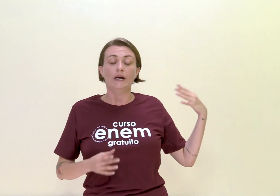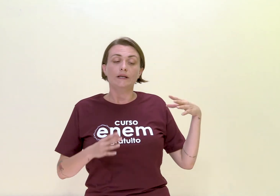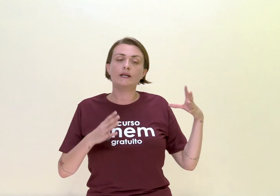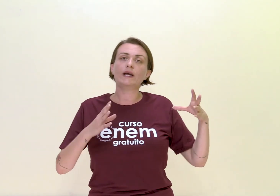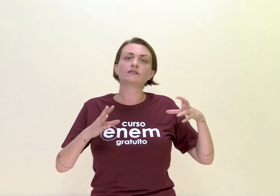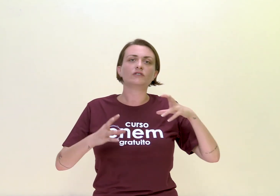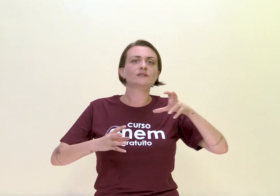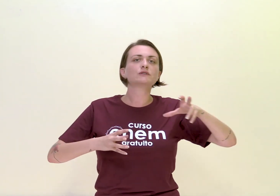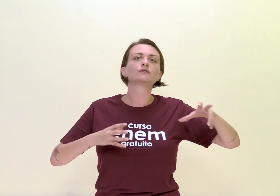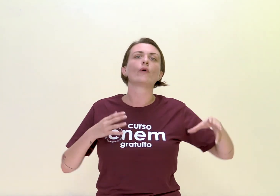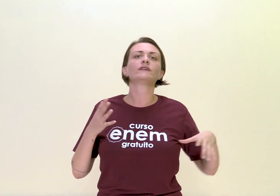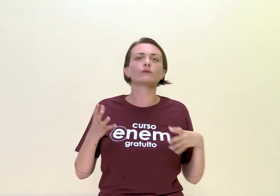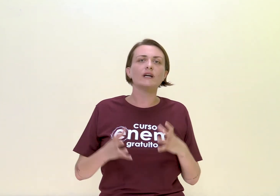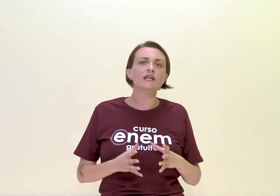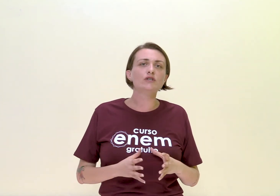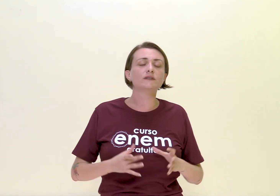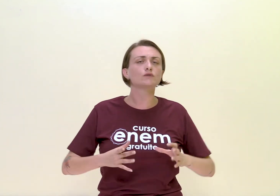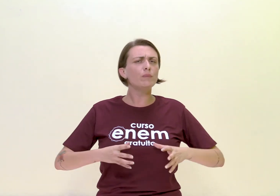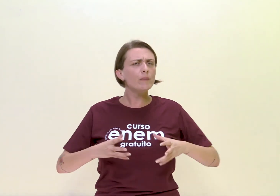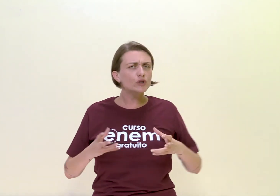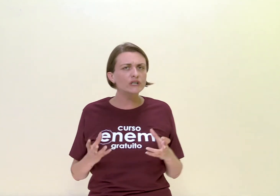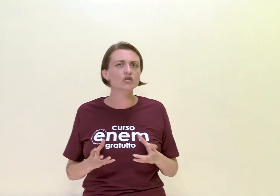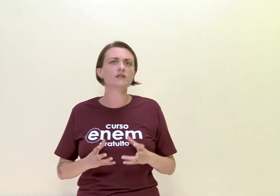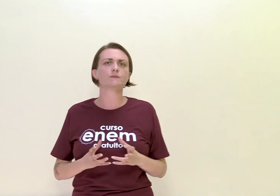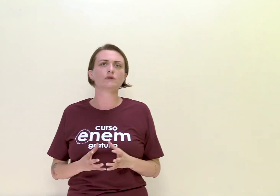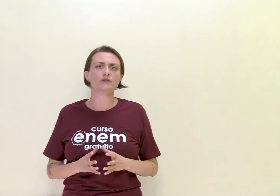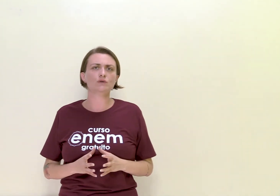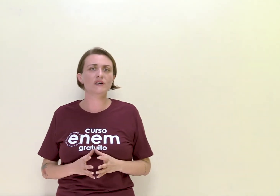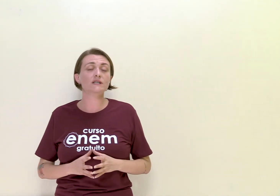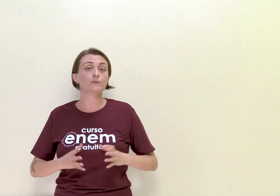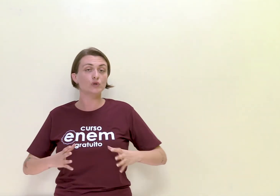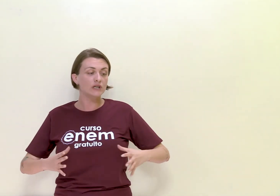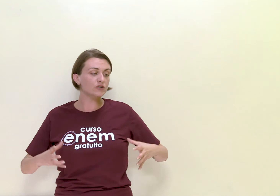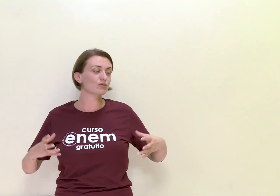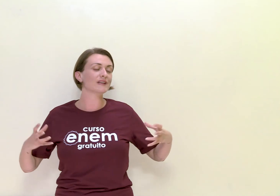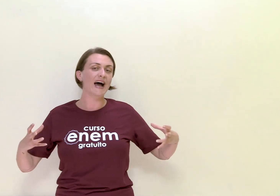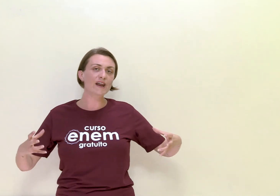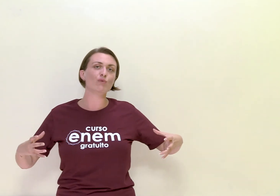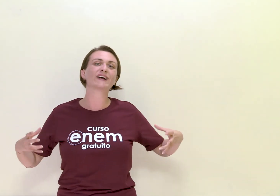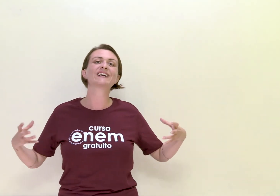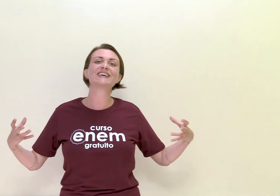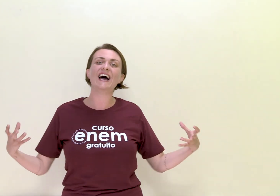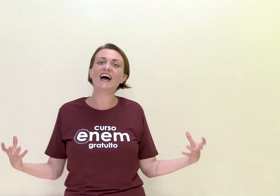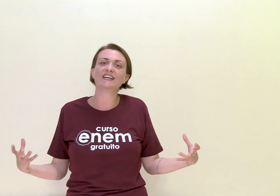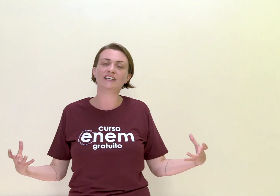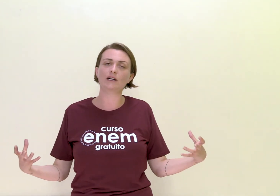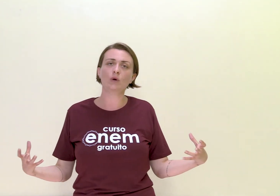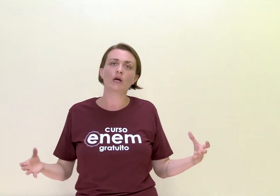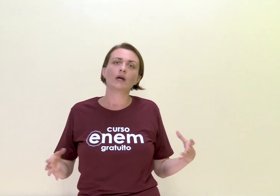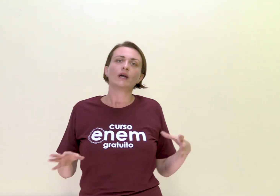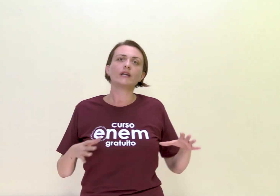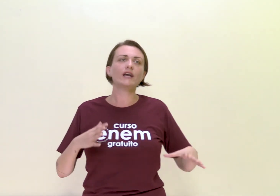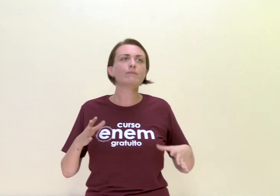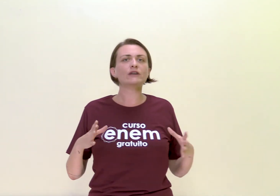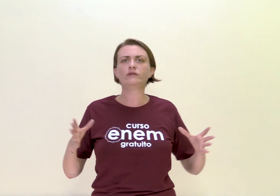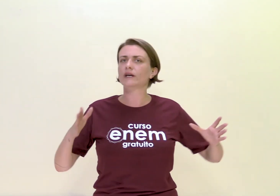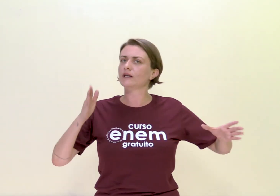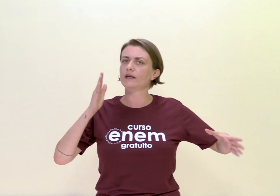tinham as missões moraníticas super protegidas pelos jesuítas, porque ajudaram a criar aquilo. E, de repente, tem ali